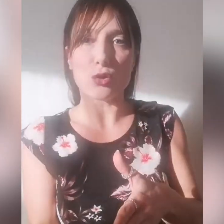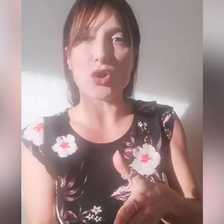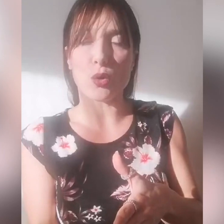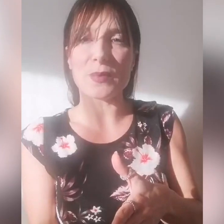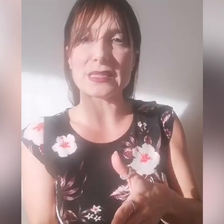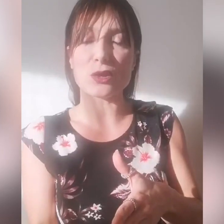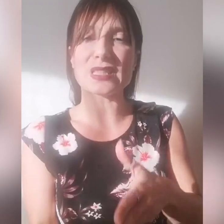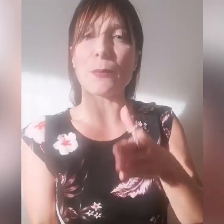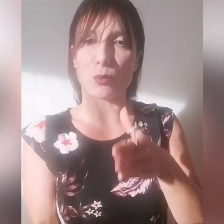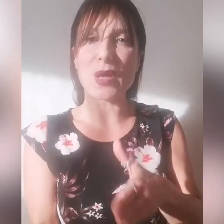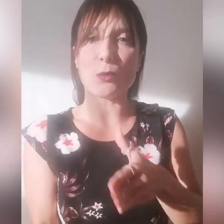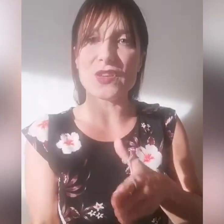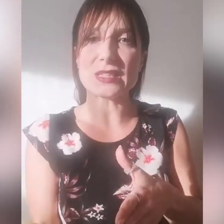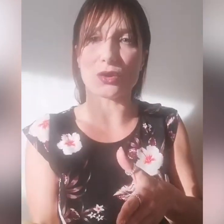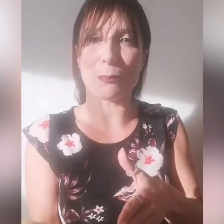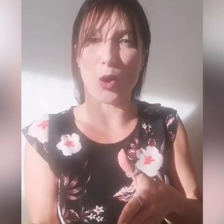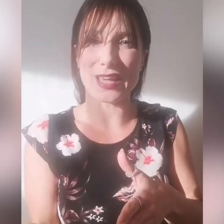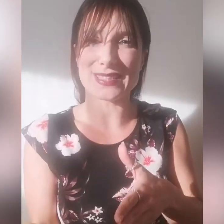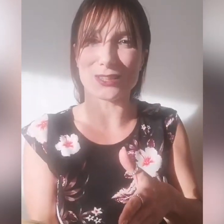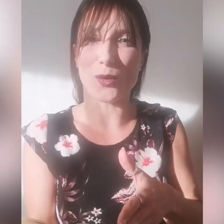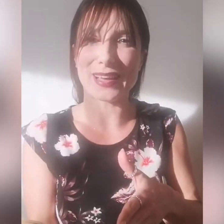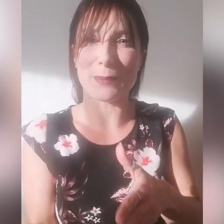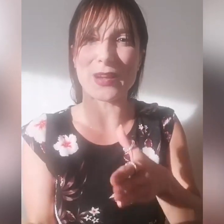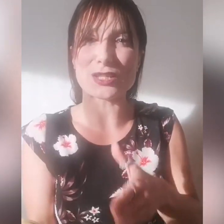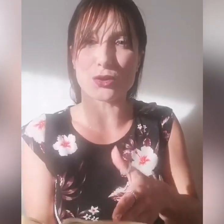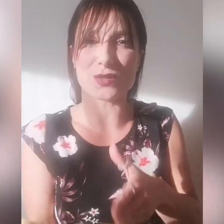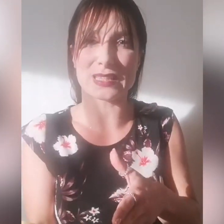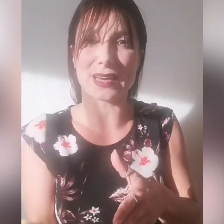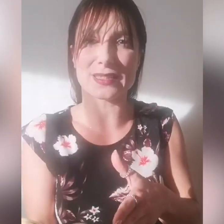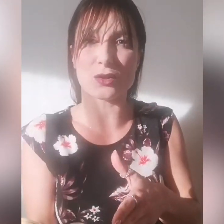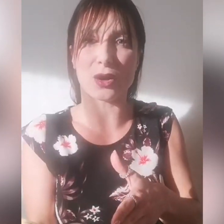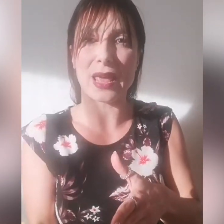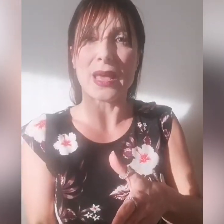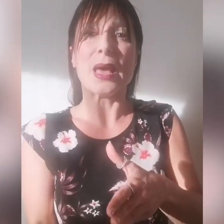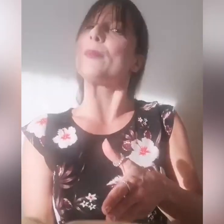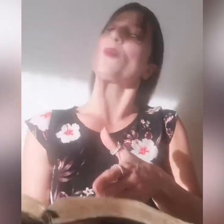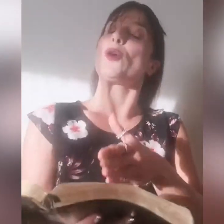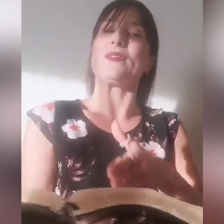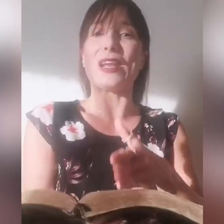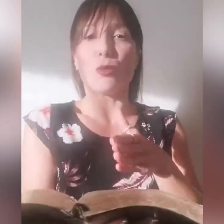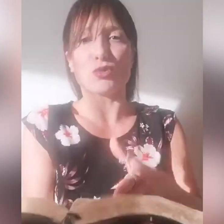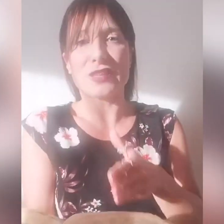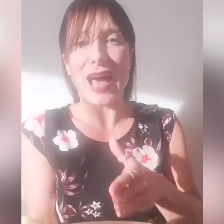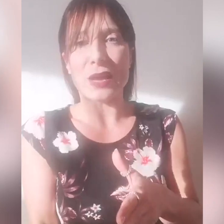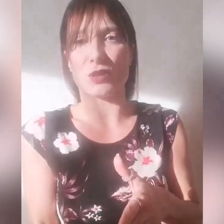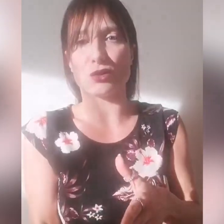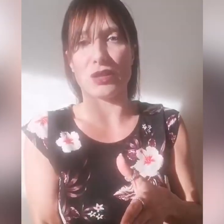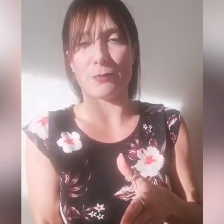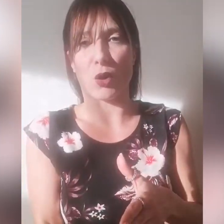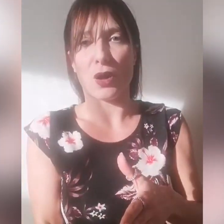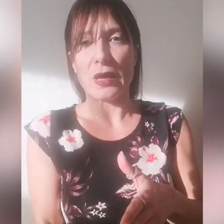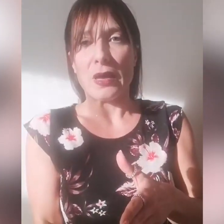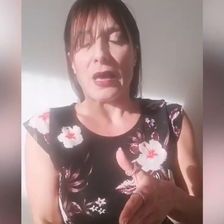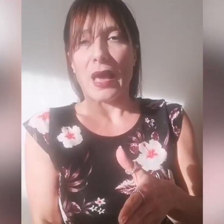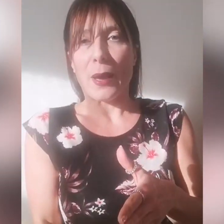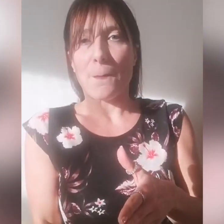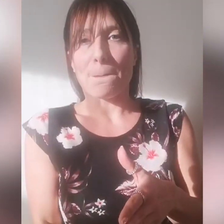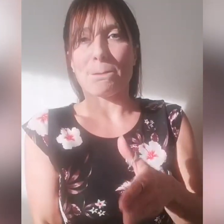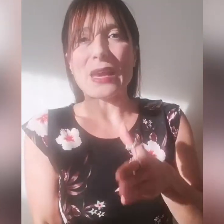noi come Ministero Savano abbiamo visto che poi è stato anche preso in considerazione proprio a livello mondiale questo libro, per